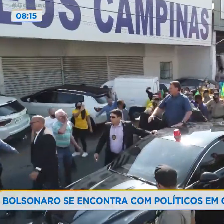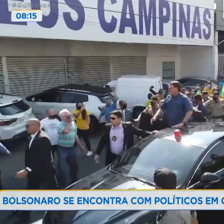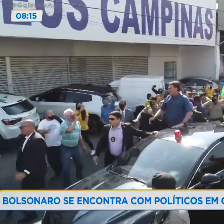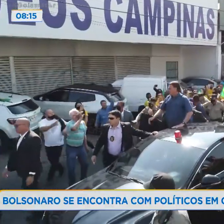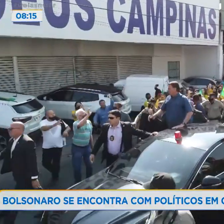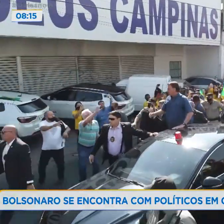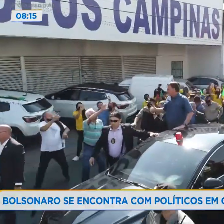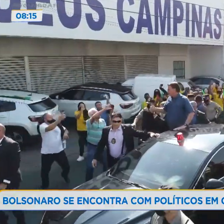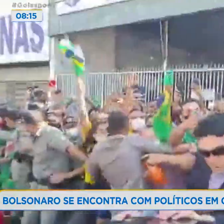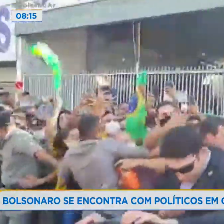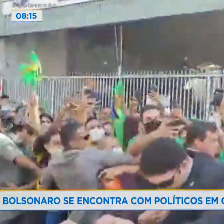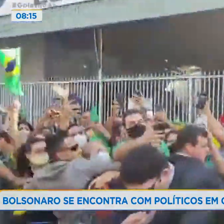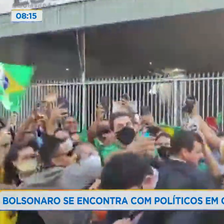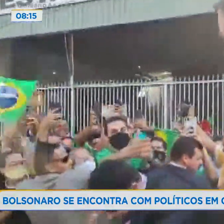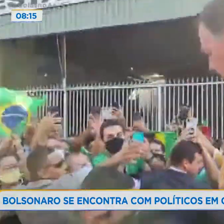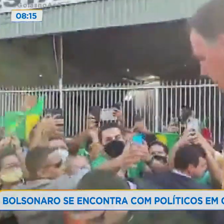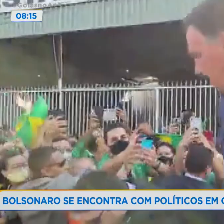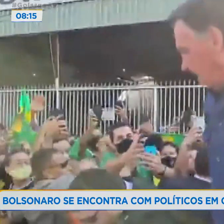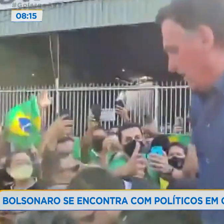região central de Goiânia.